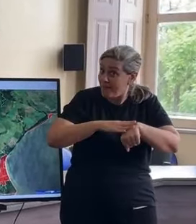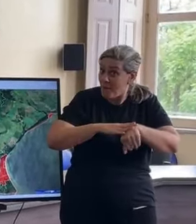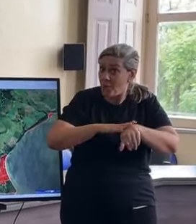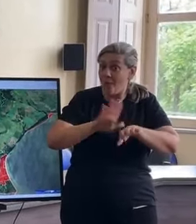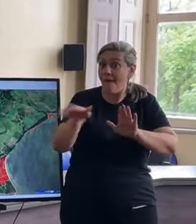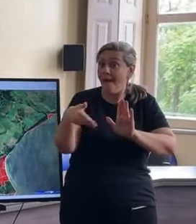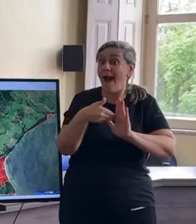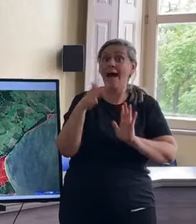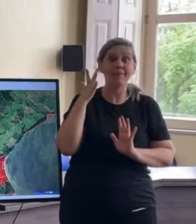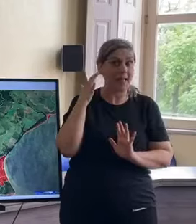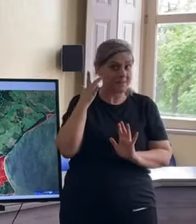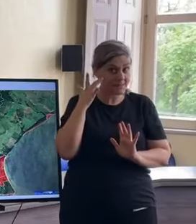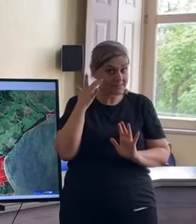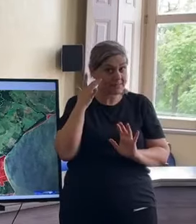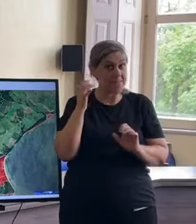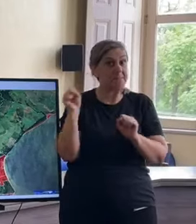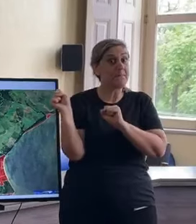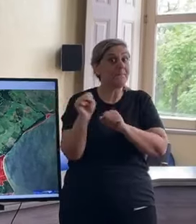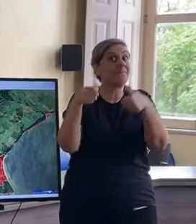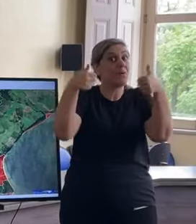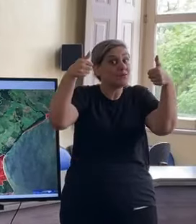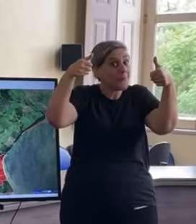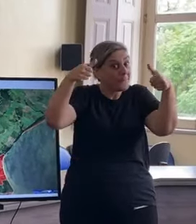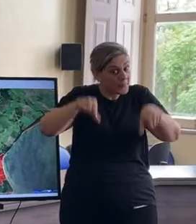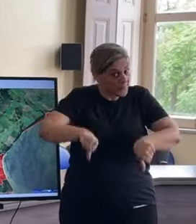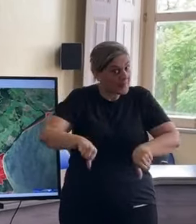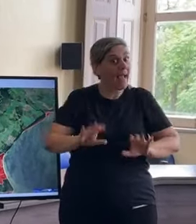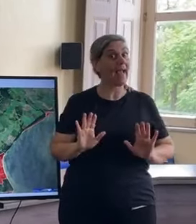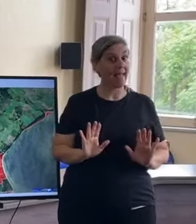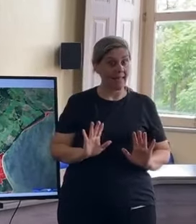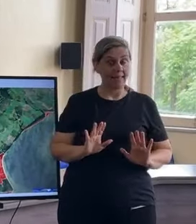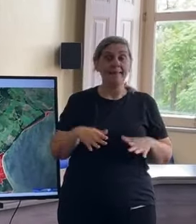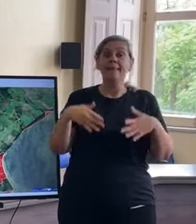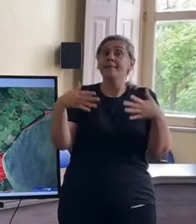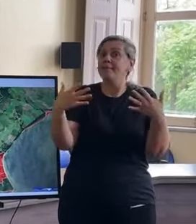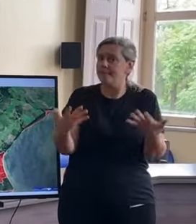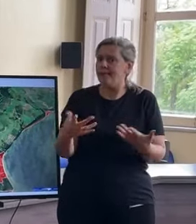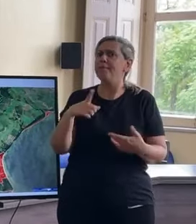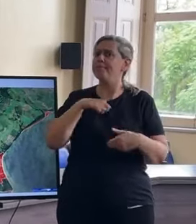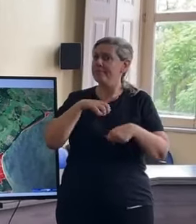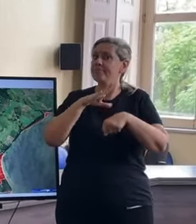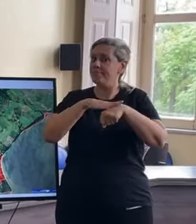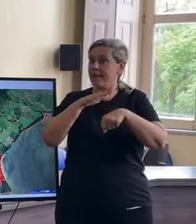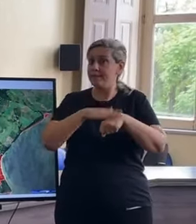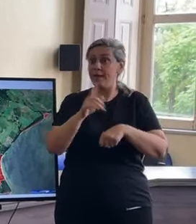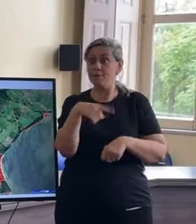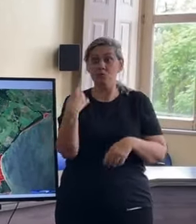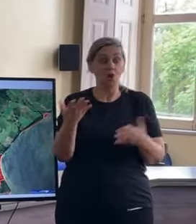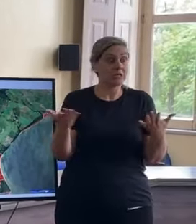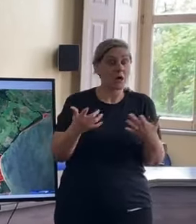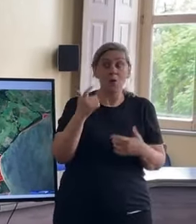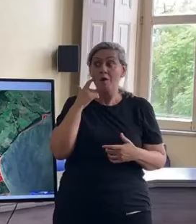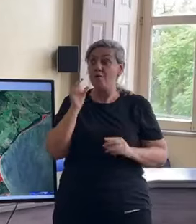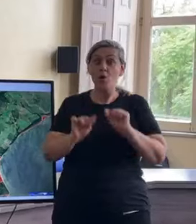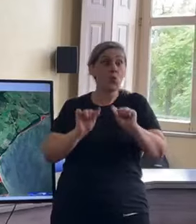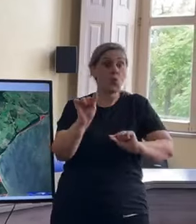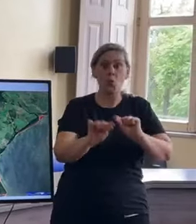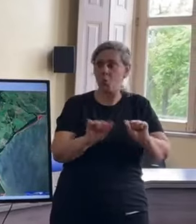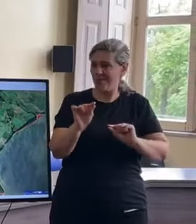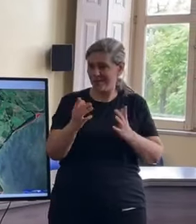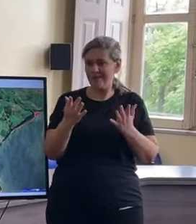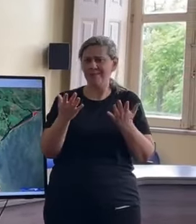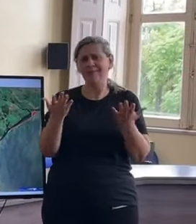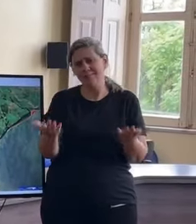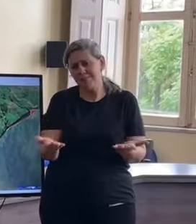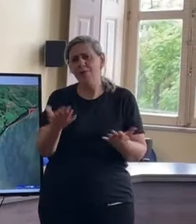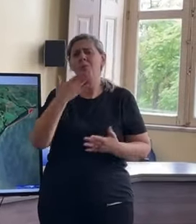a situação deve ficar um pouco mais crítica, ou bem mais crítica, então temos tempo para agir. Então, nós estamos pedindo que as